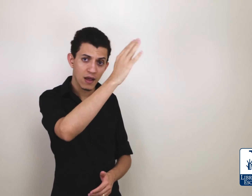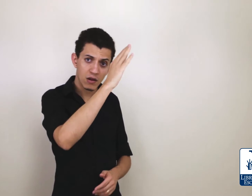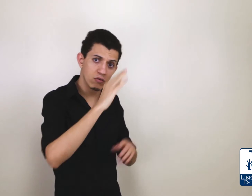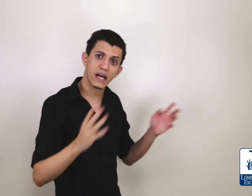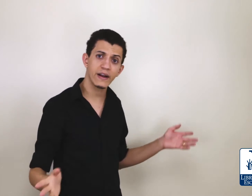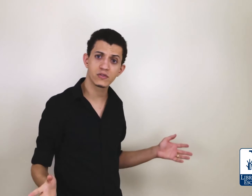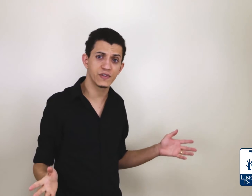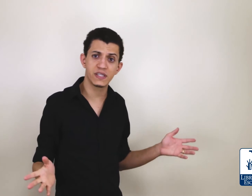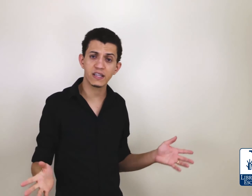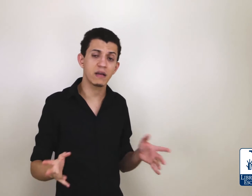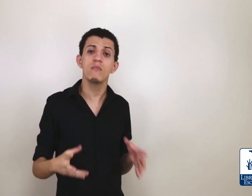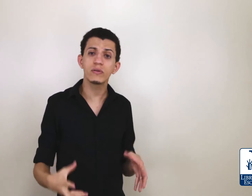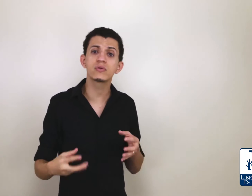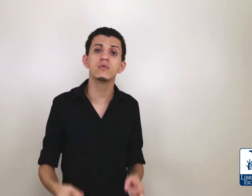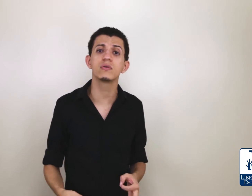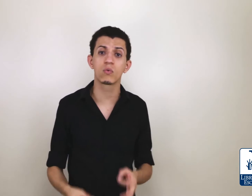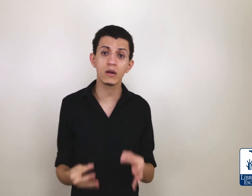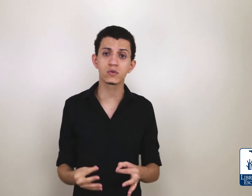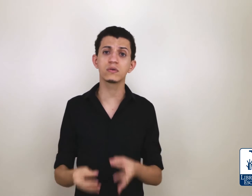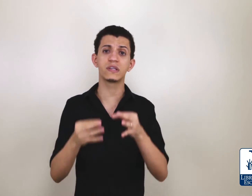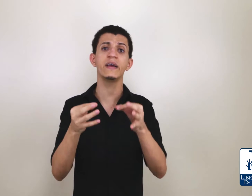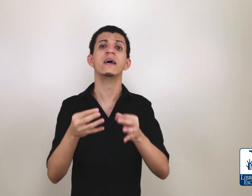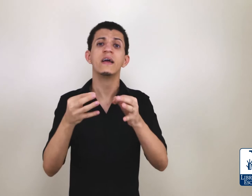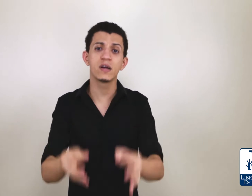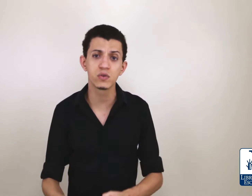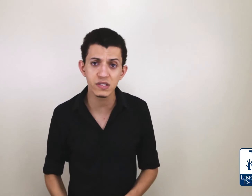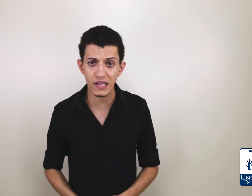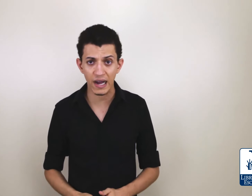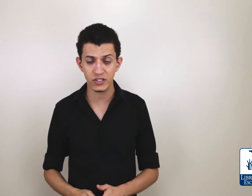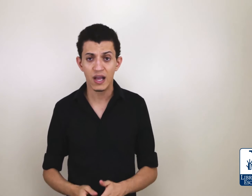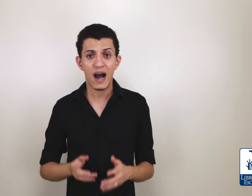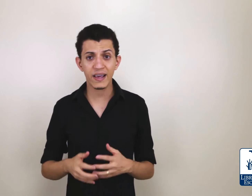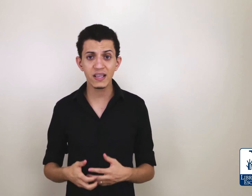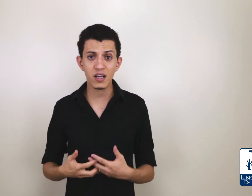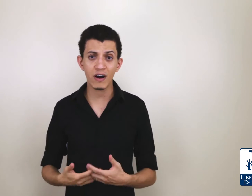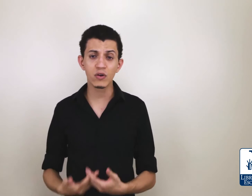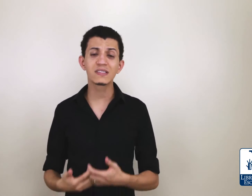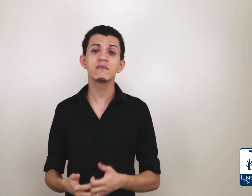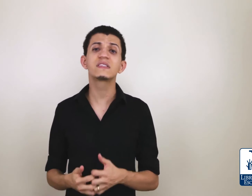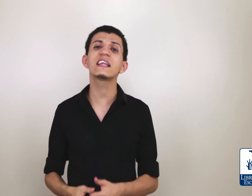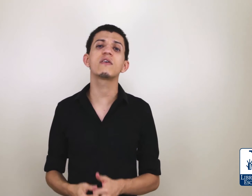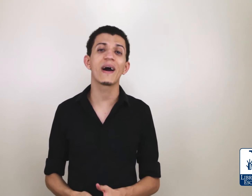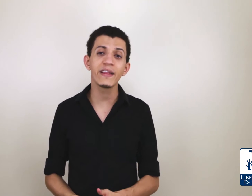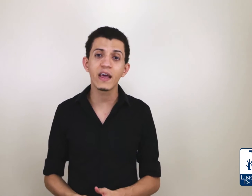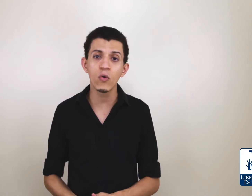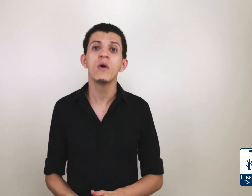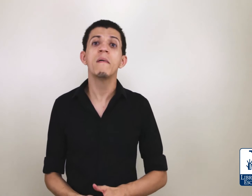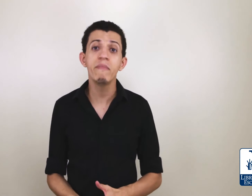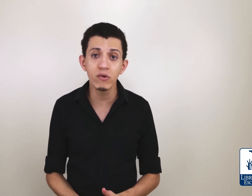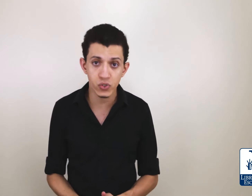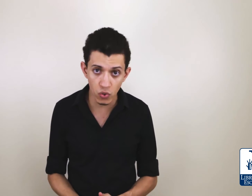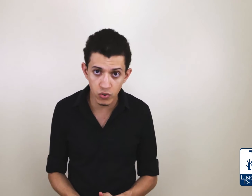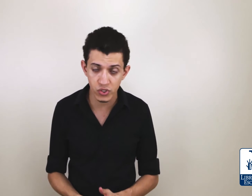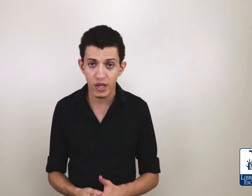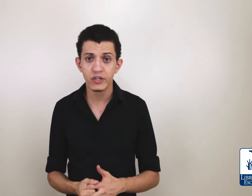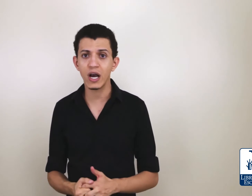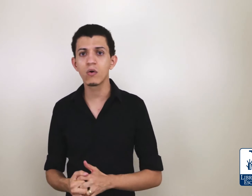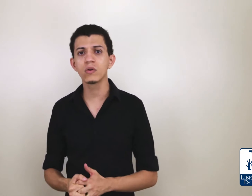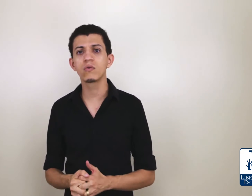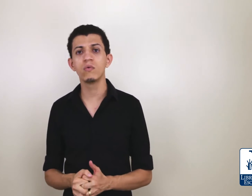Não estaria o suficiente. Tem muito surdo. Quantos surdos tem na sua cidade? Aqui em Salvador são 141 mil surdos. De acordo com